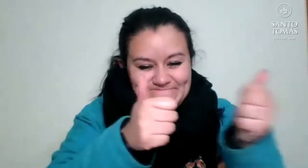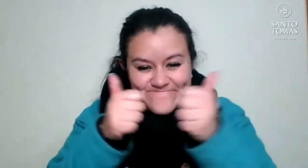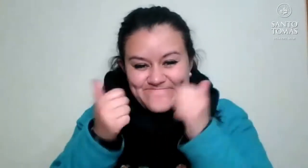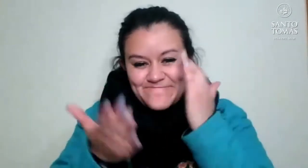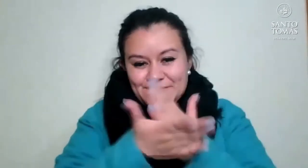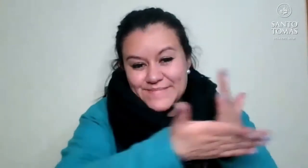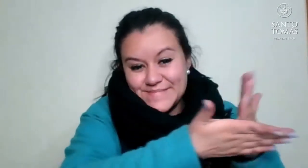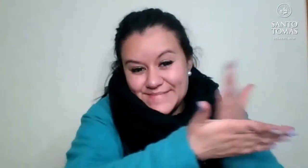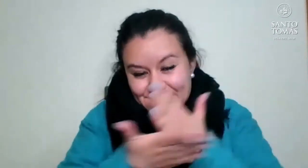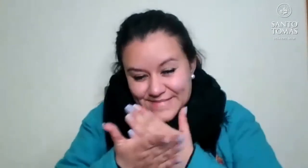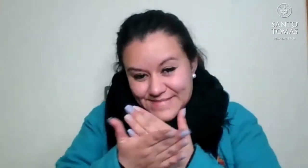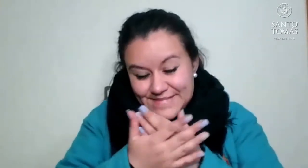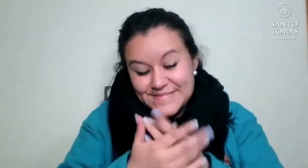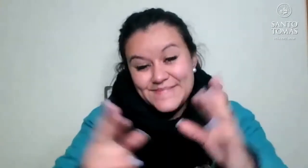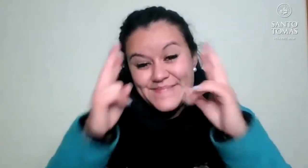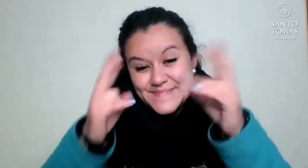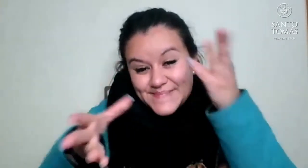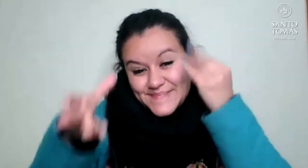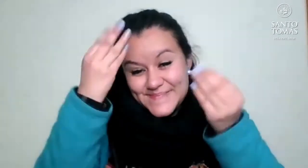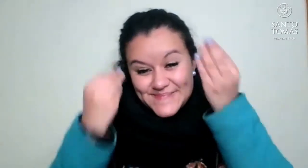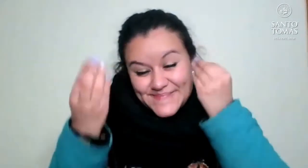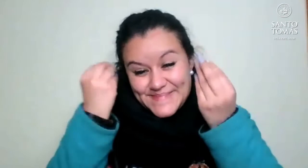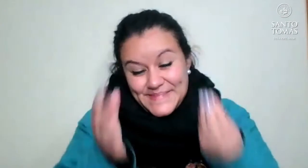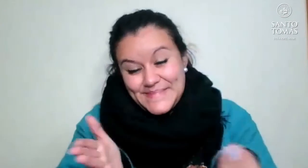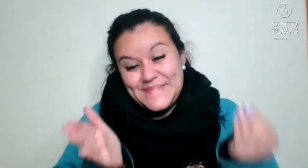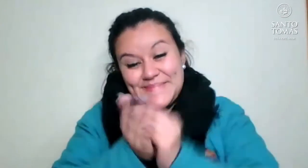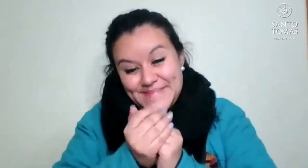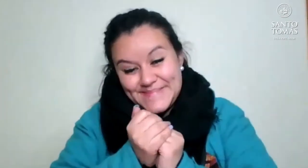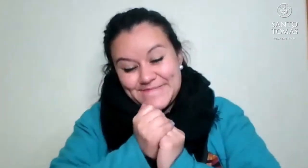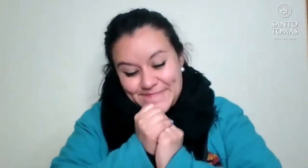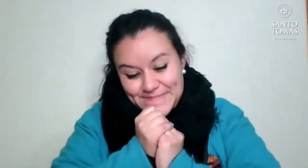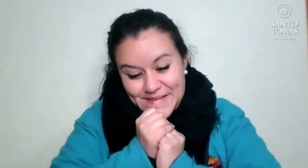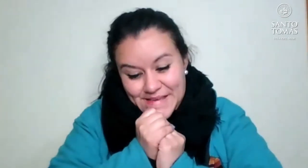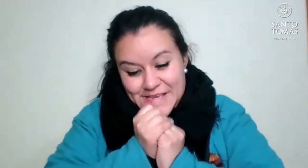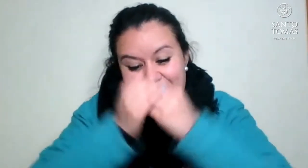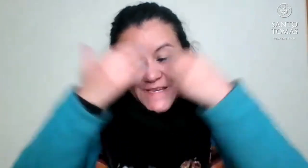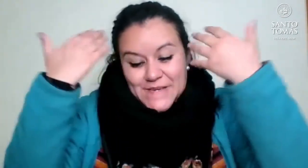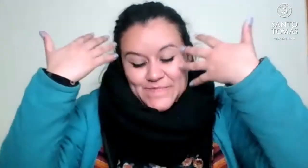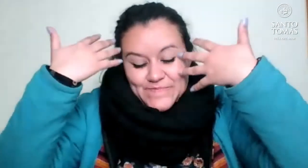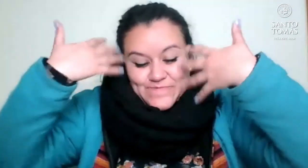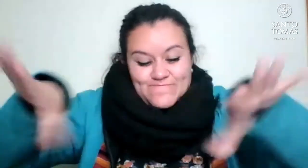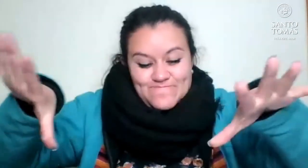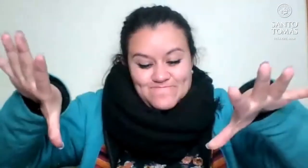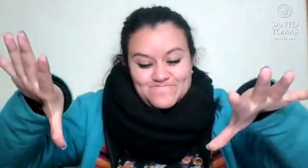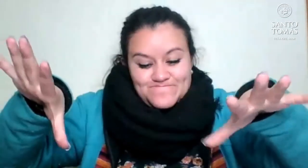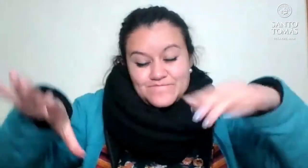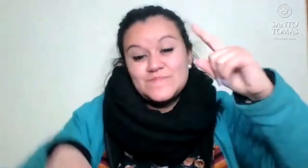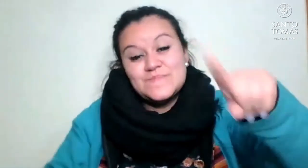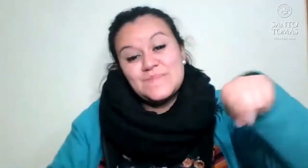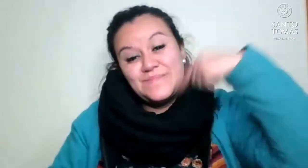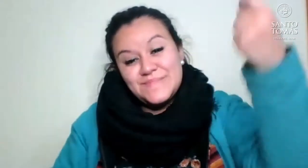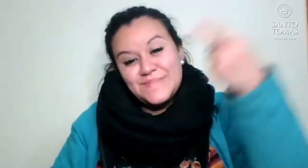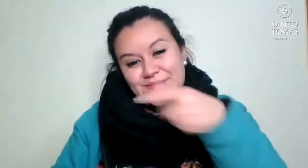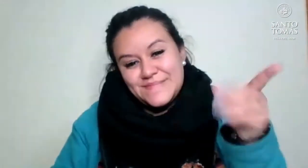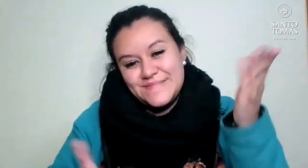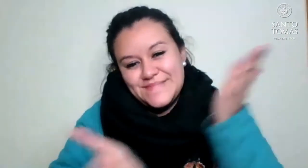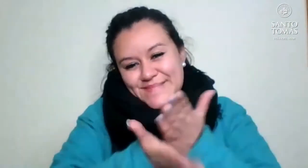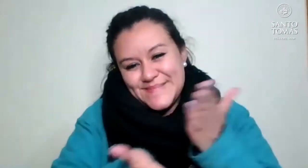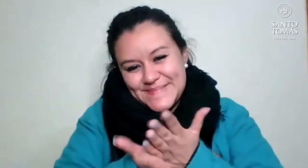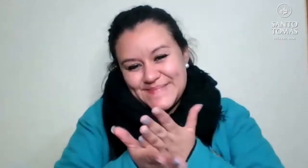Esa fue la clase de hoy día. Aprendimos mucho vocabulario más. Así que. Perfecto. Nos vemos la próxima